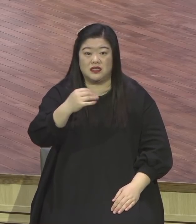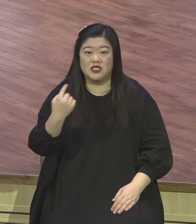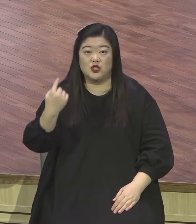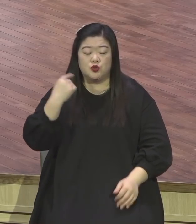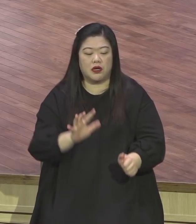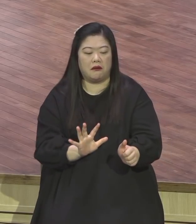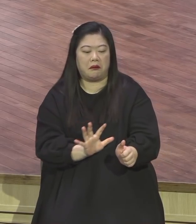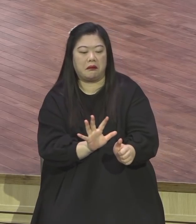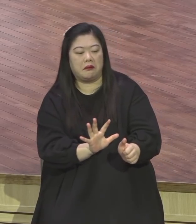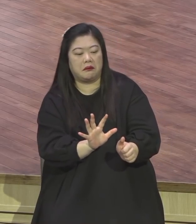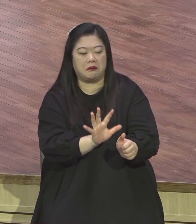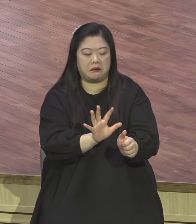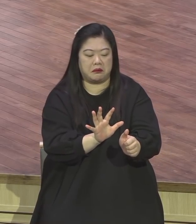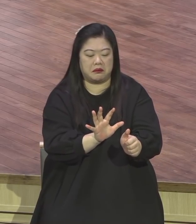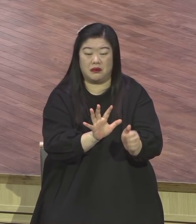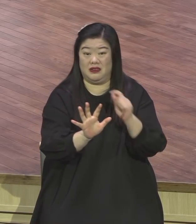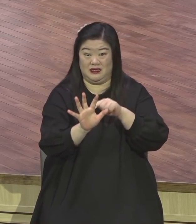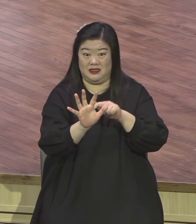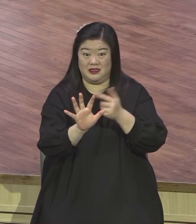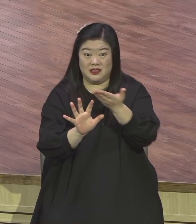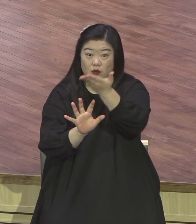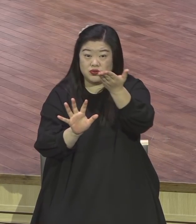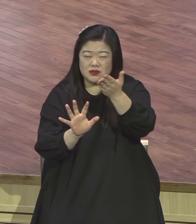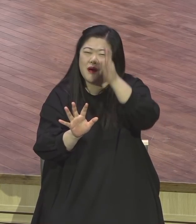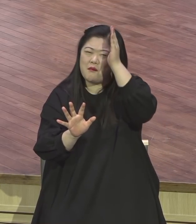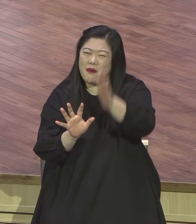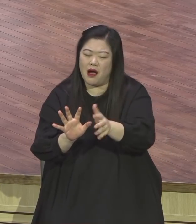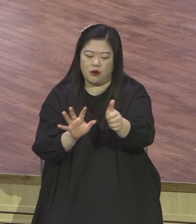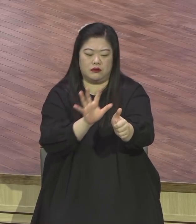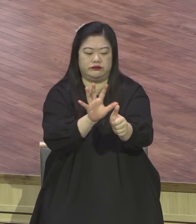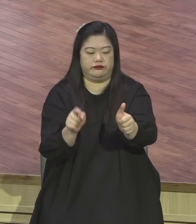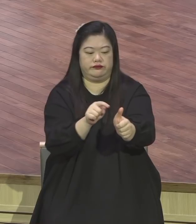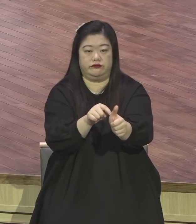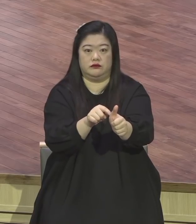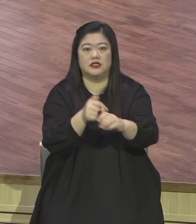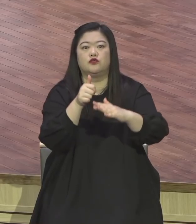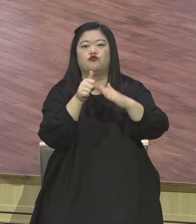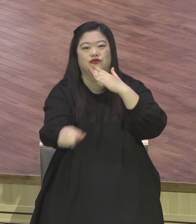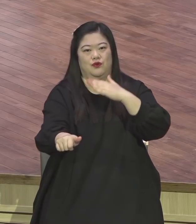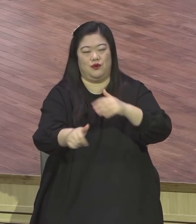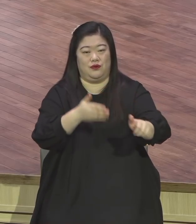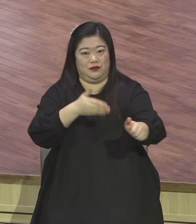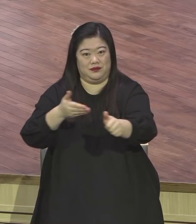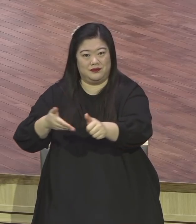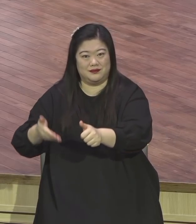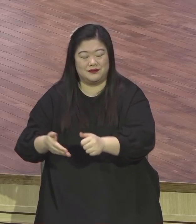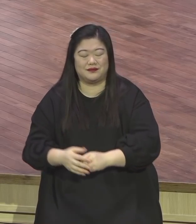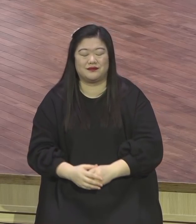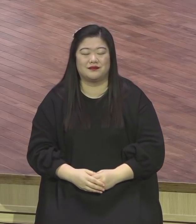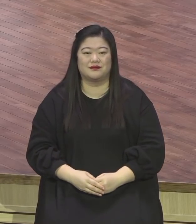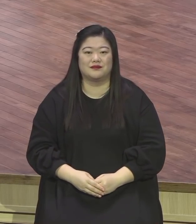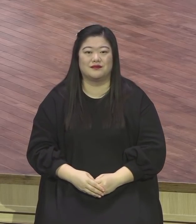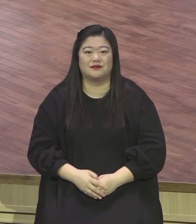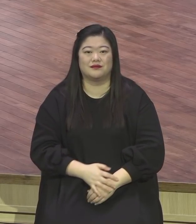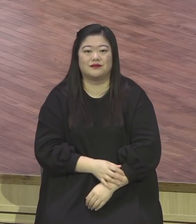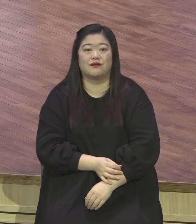주인공. 은약 성취의 주인공. 어떻게 하면 됩니까? 너 입을 크게 열라.